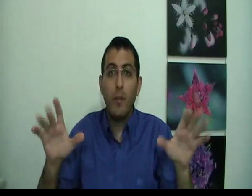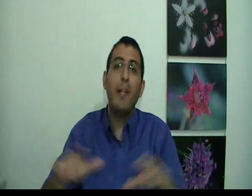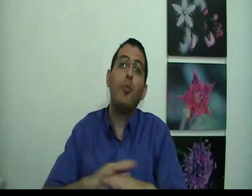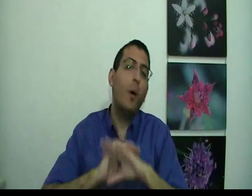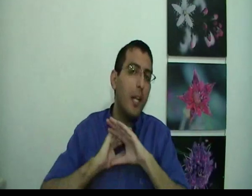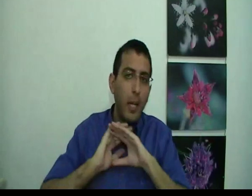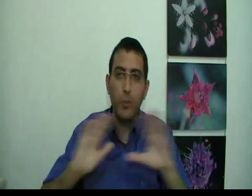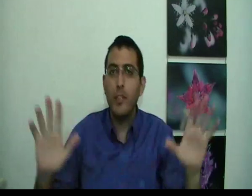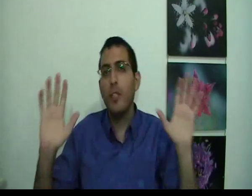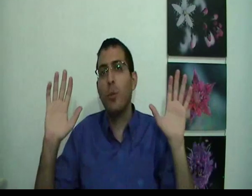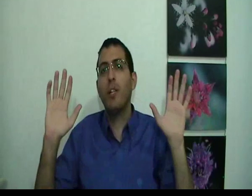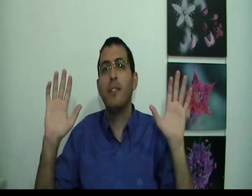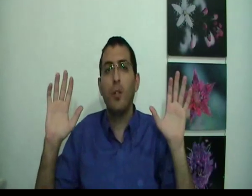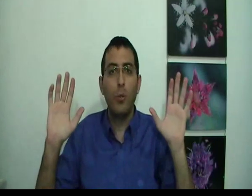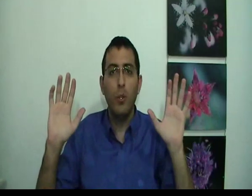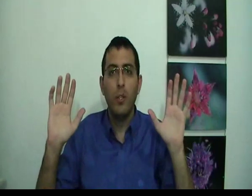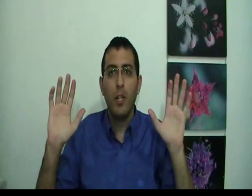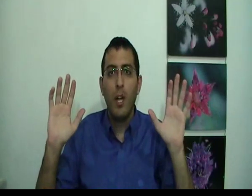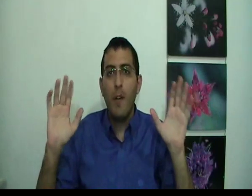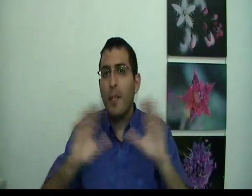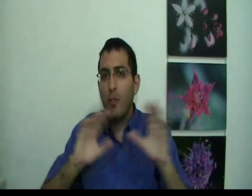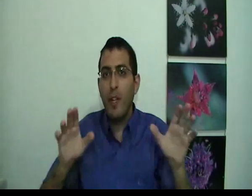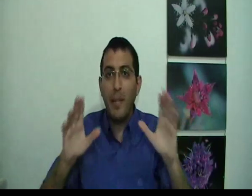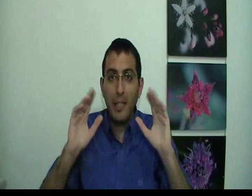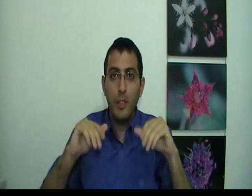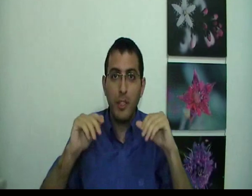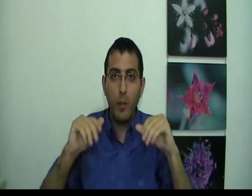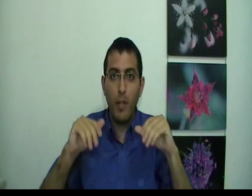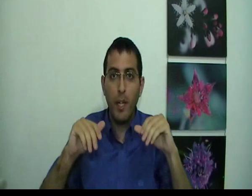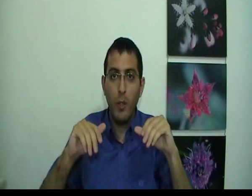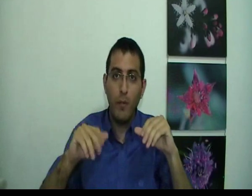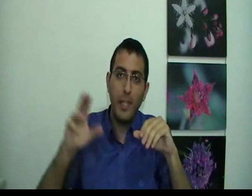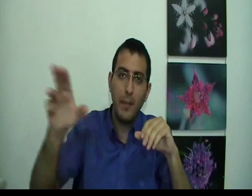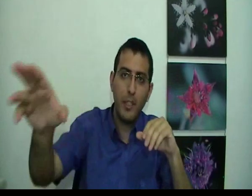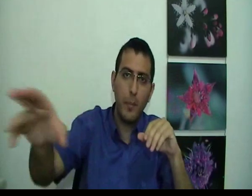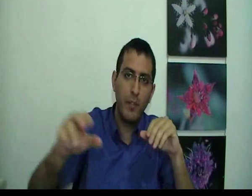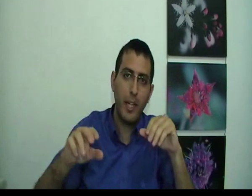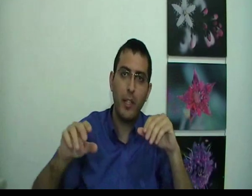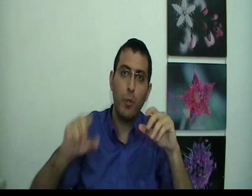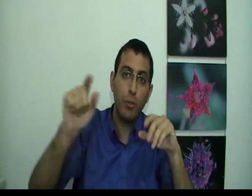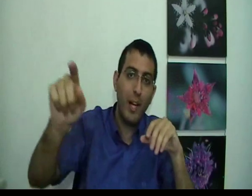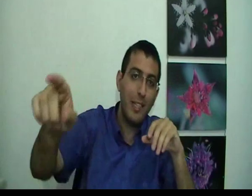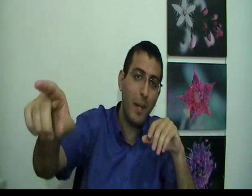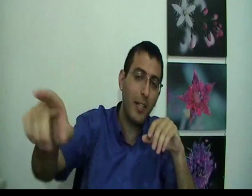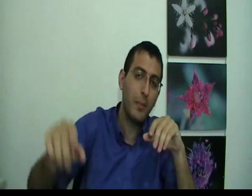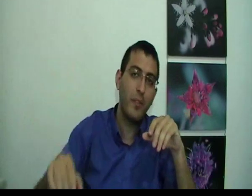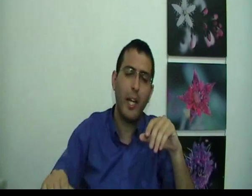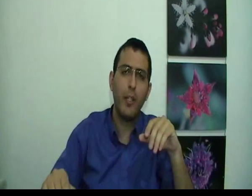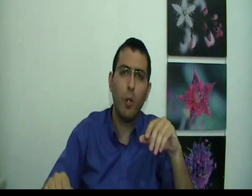ובטוח לחלוטין שישועות האלה זה לא הוא בן אדם שעכשיו חולם חלום ובן אדם אחר מתווכח איתו, אותו האדם האחר שמתווכח איתו,